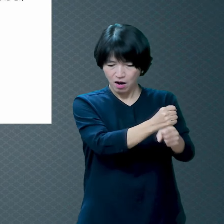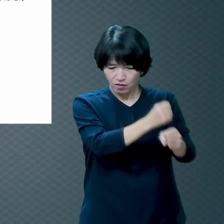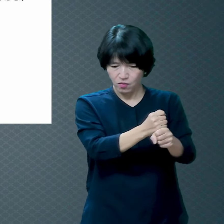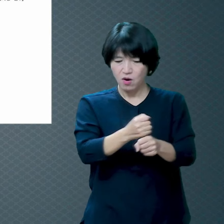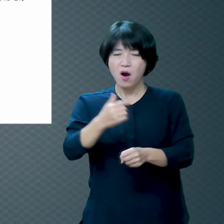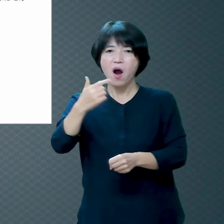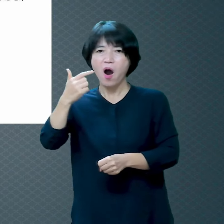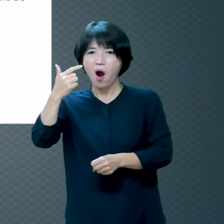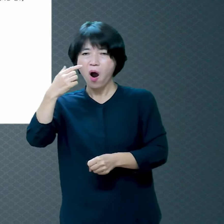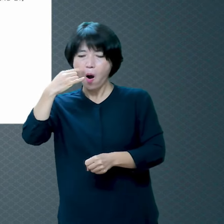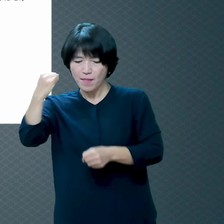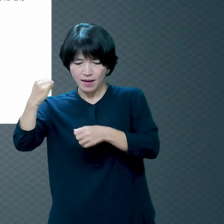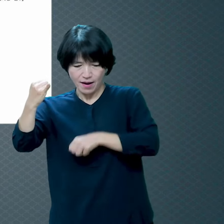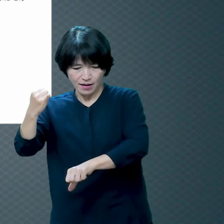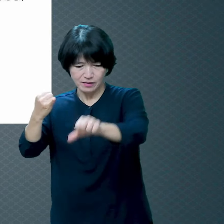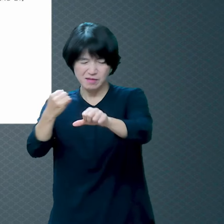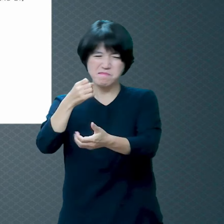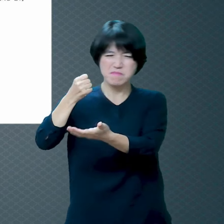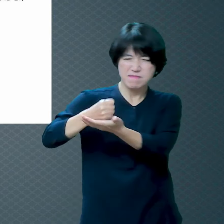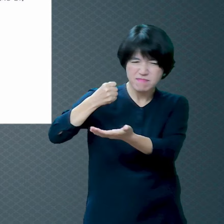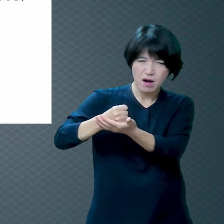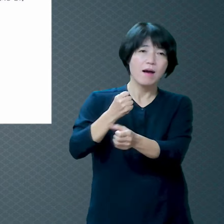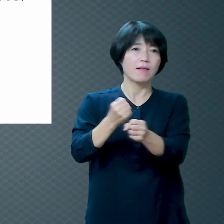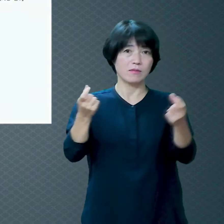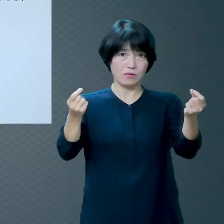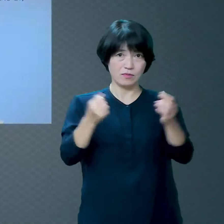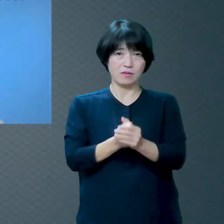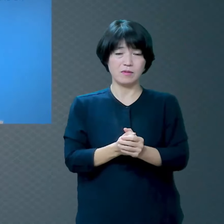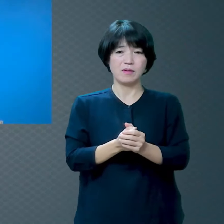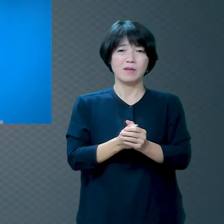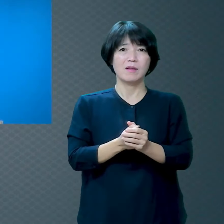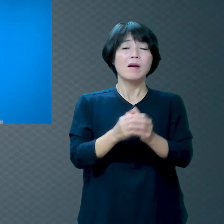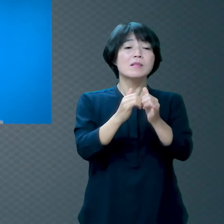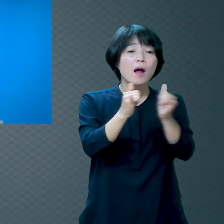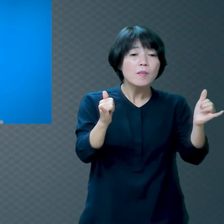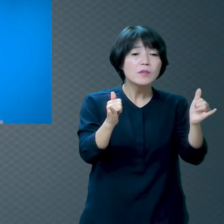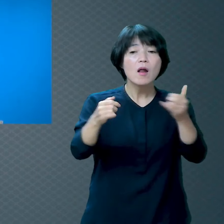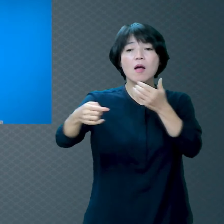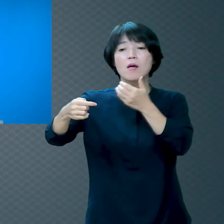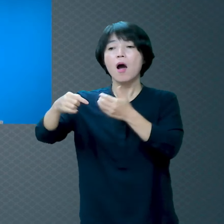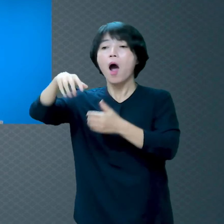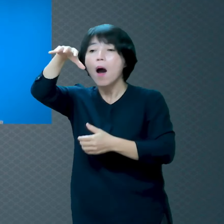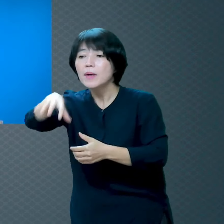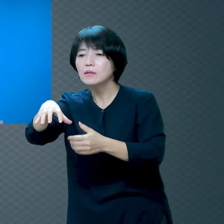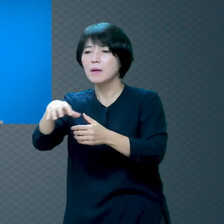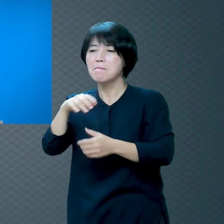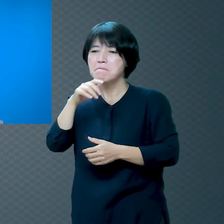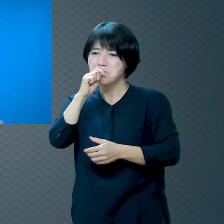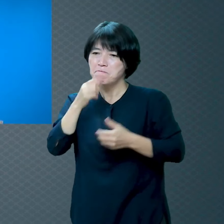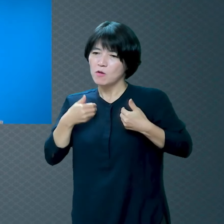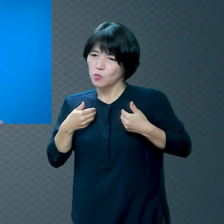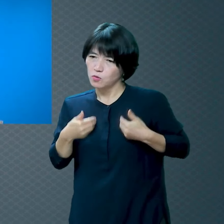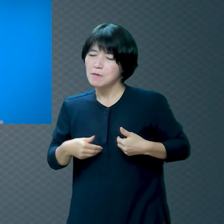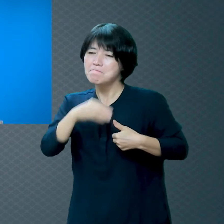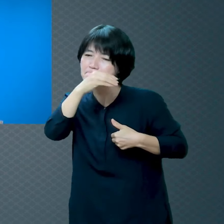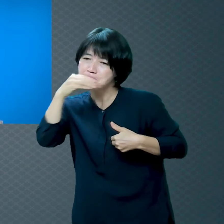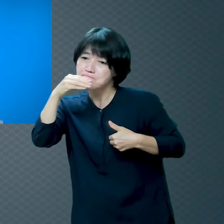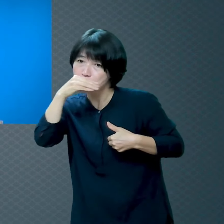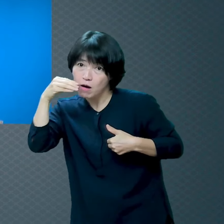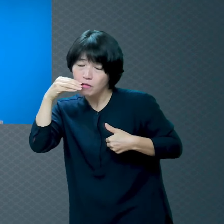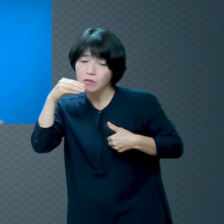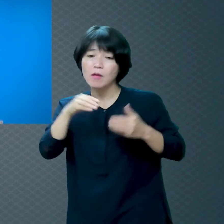욕하기도 하고 뒤에서 수근수근하기도 하고 시기 질투하고 그러면서 좋은 얘기는 다 하는 거예요